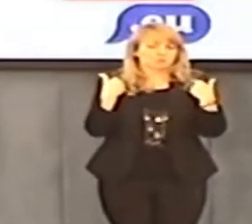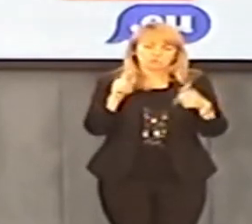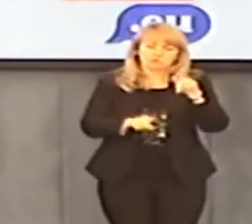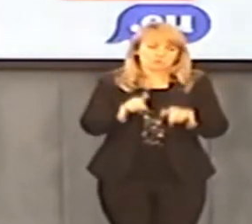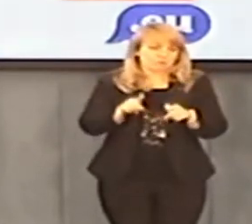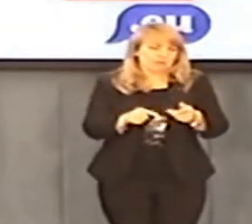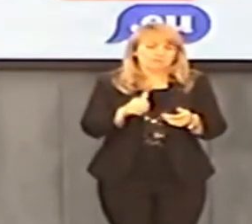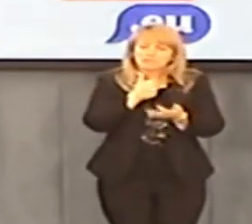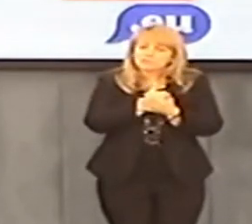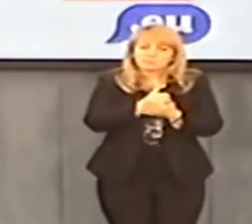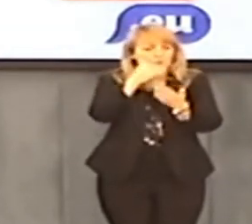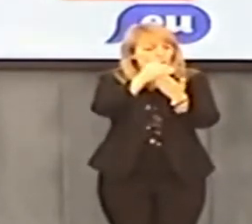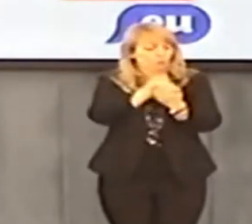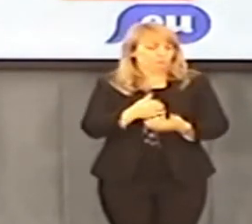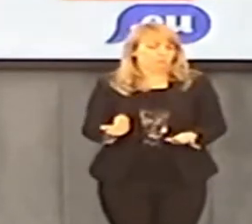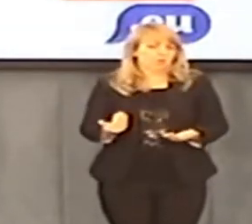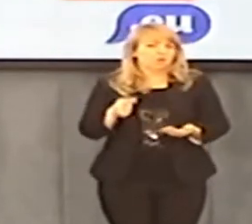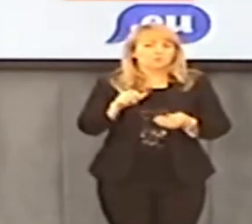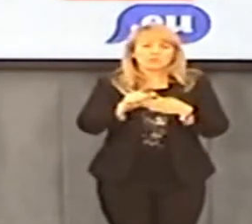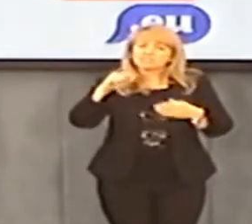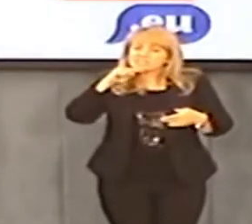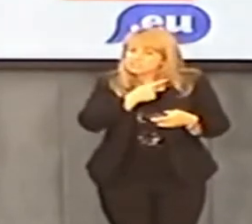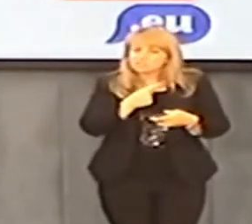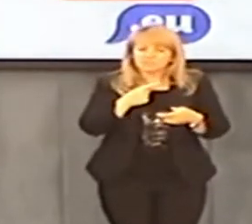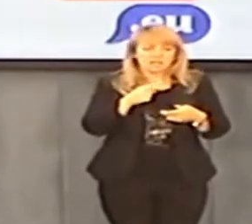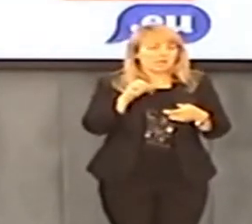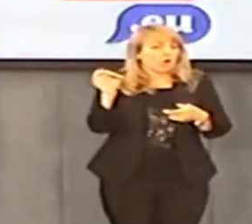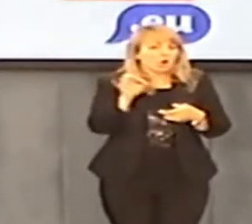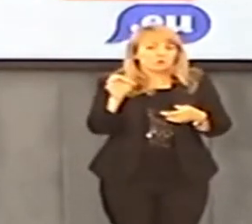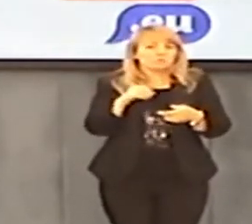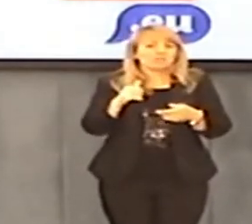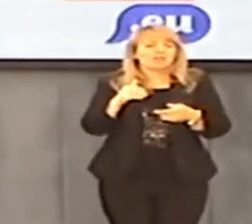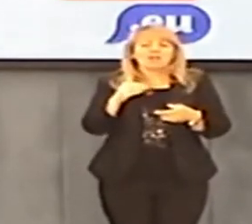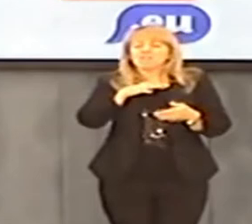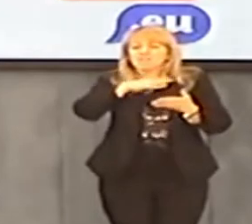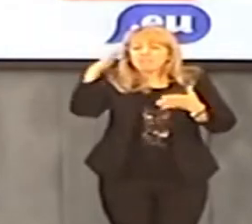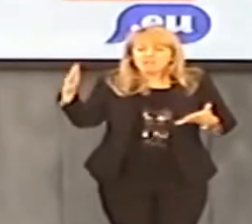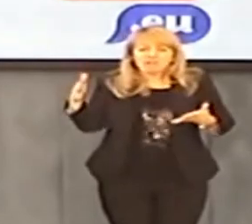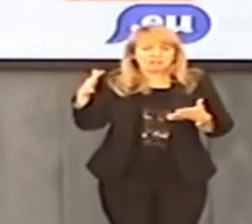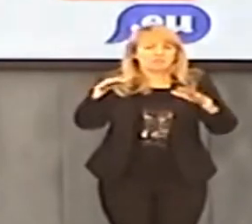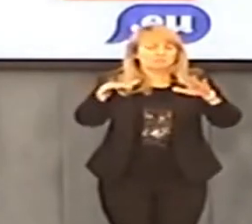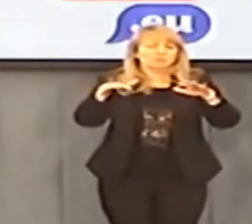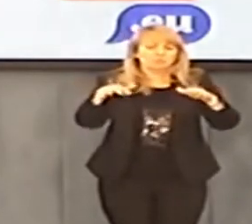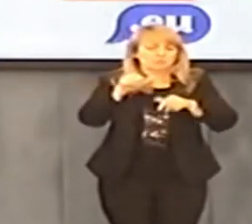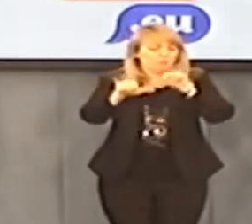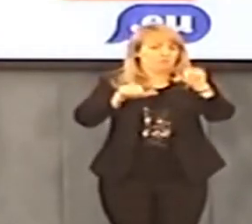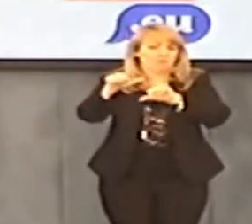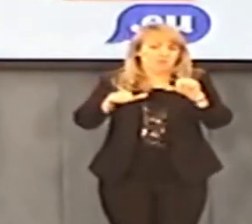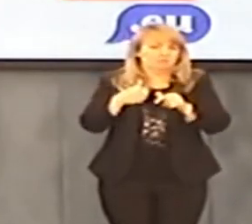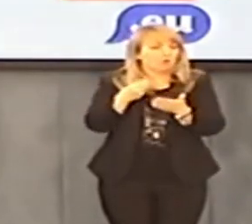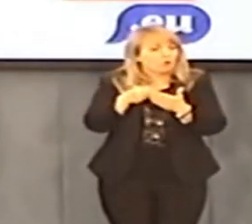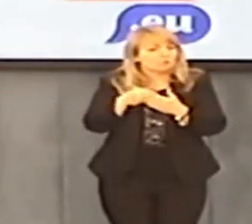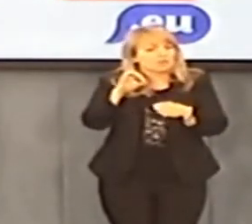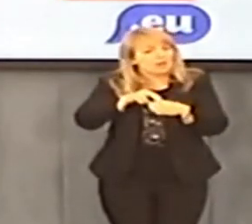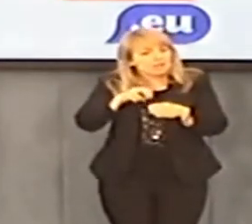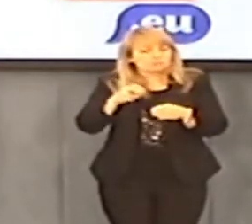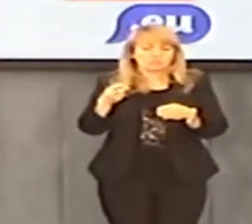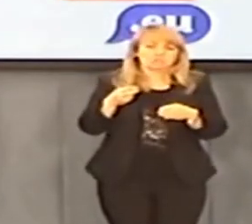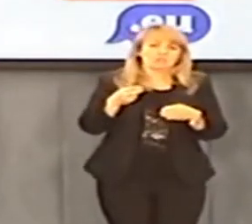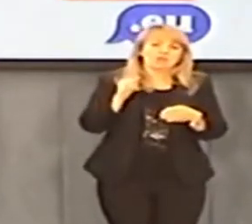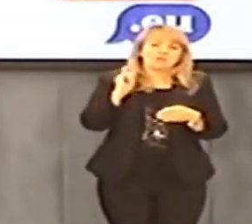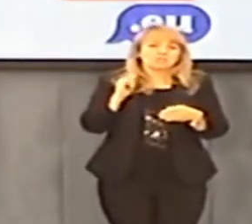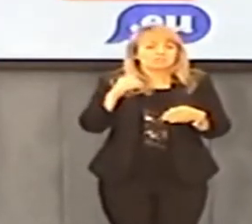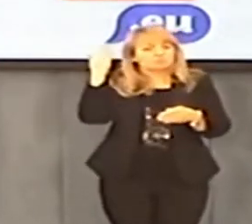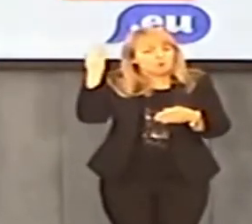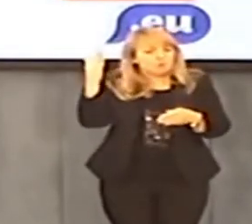jest krzywdzenie w najbardziej intymny sposób na wiele lat. Ja już nie mówię o kosztach w ogóle tego leczenia, wychodzenia,